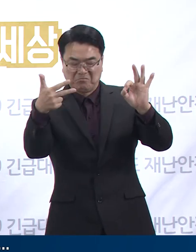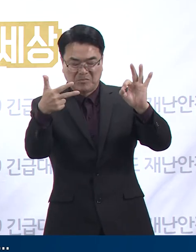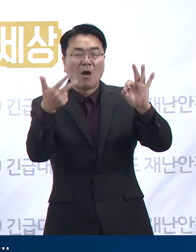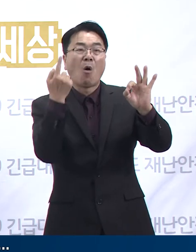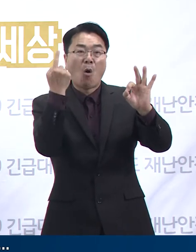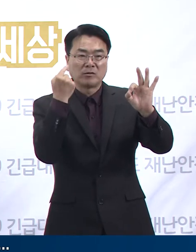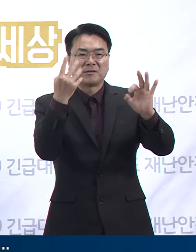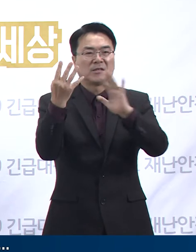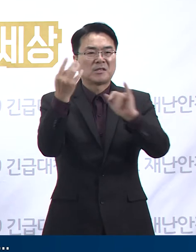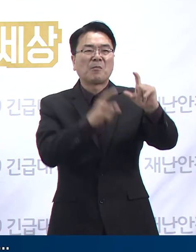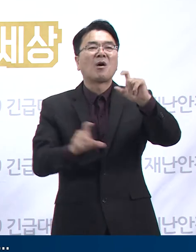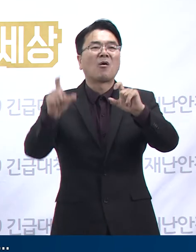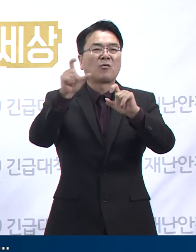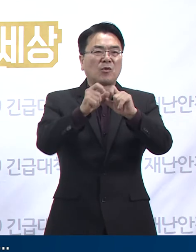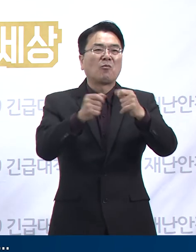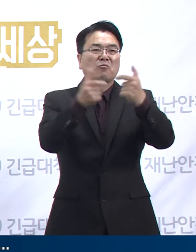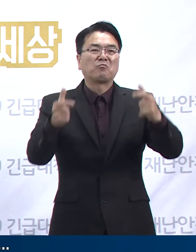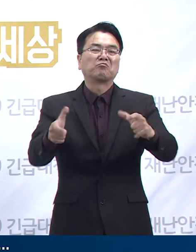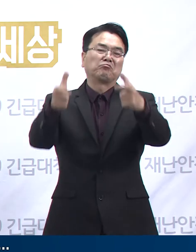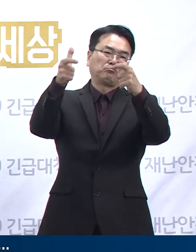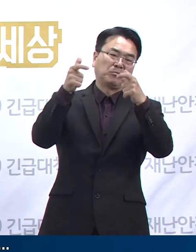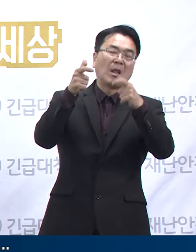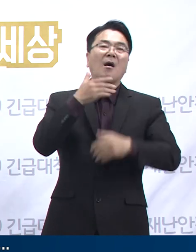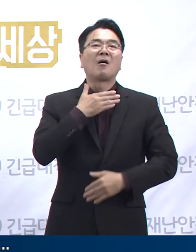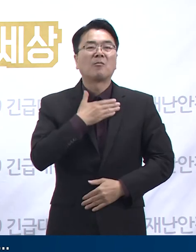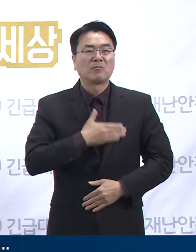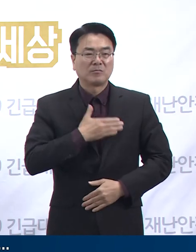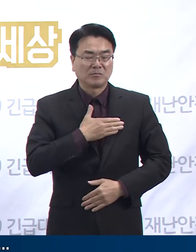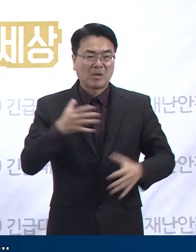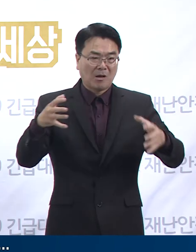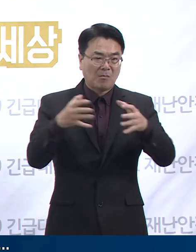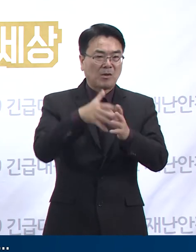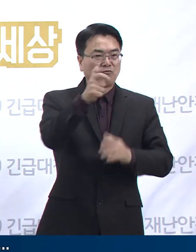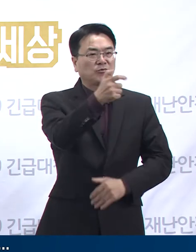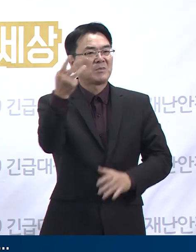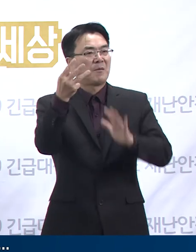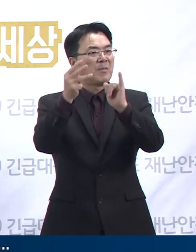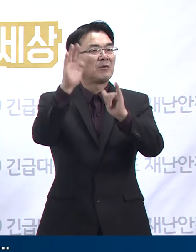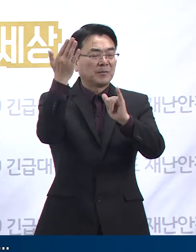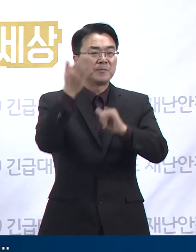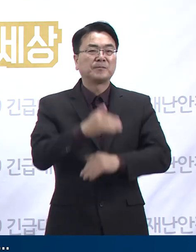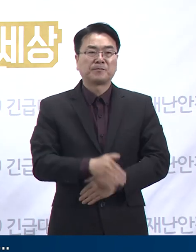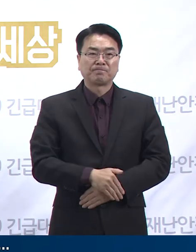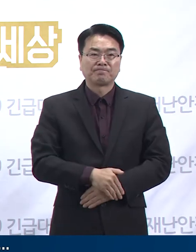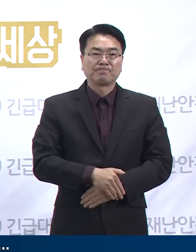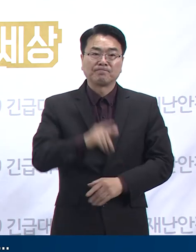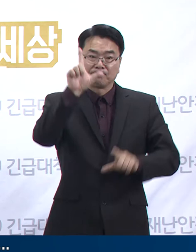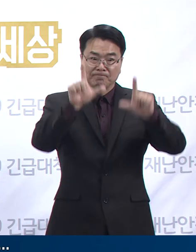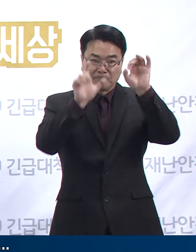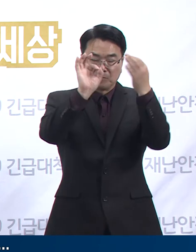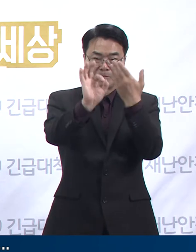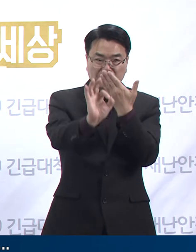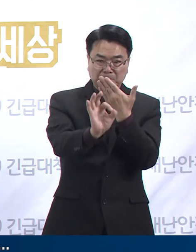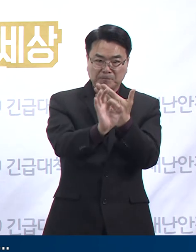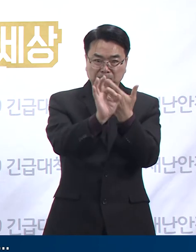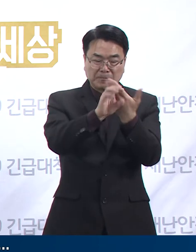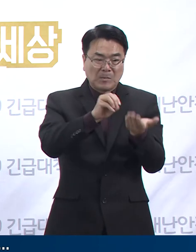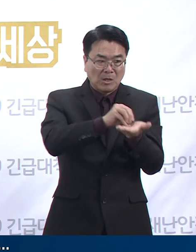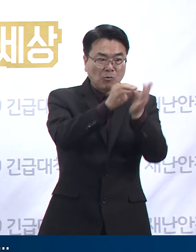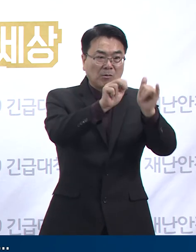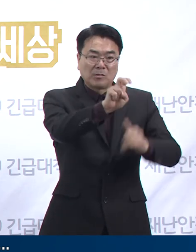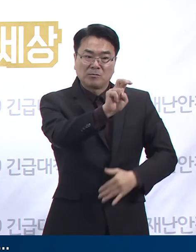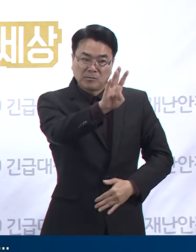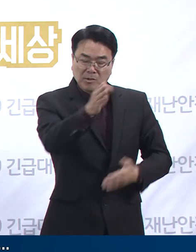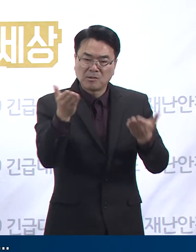판정받으면서 28일 0시 기준 확진자는 총 63명으로 늘어났습니다. 확진자 현황은 행복해 요양원 입소자 23명,